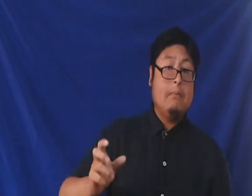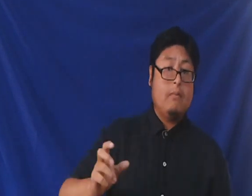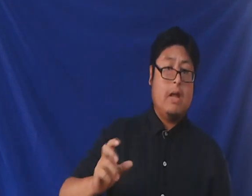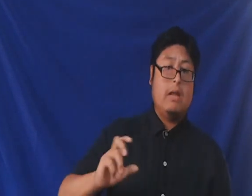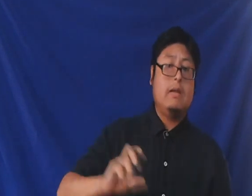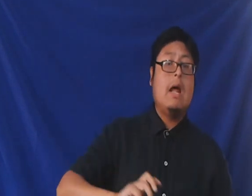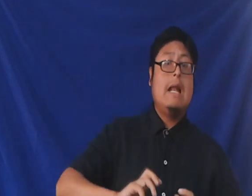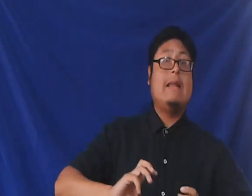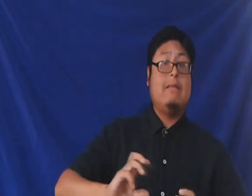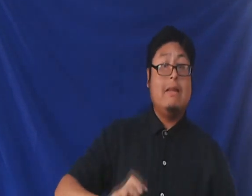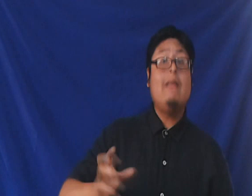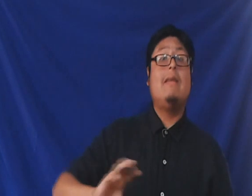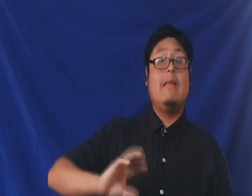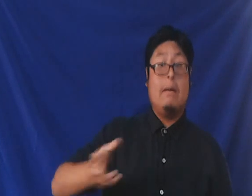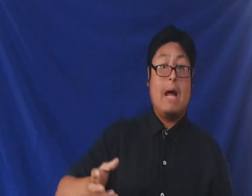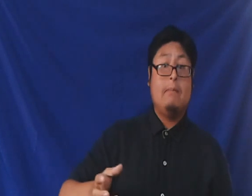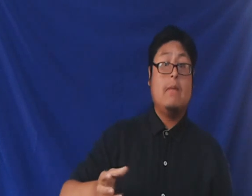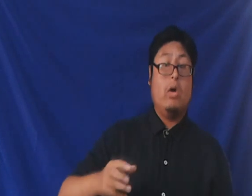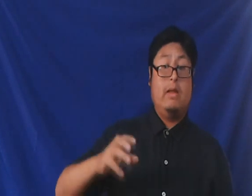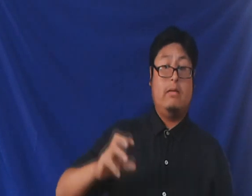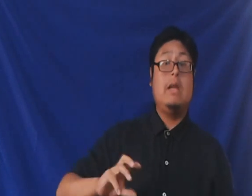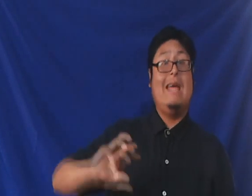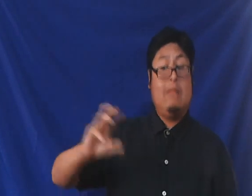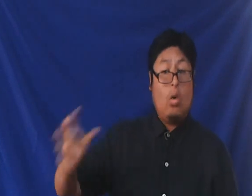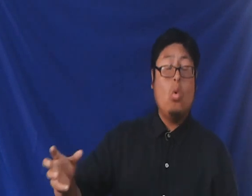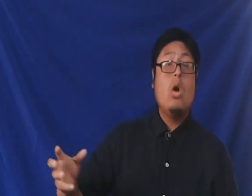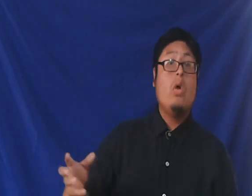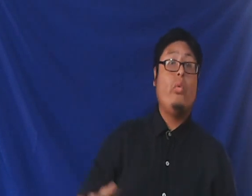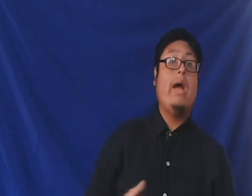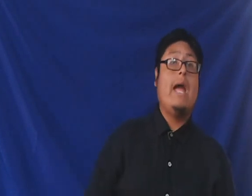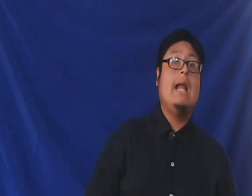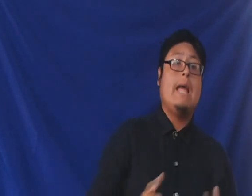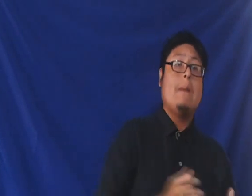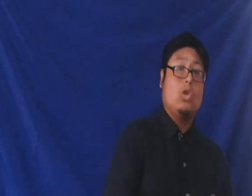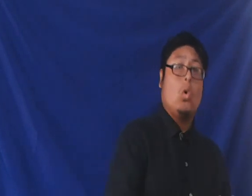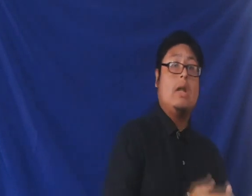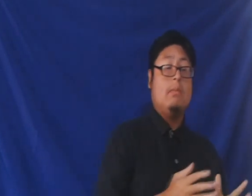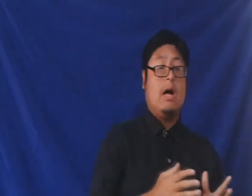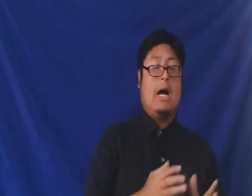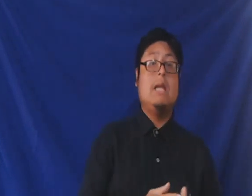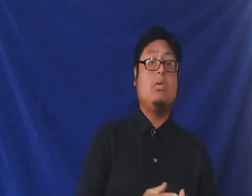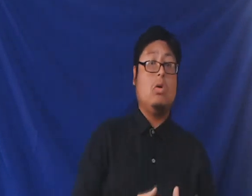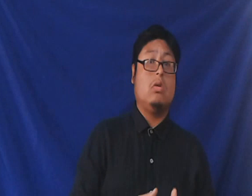es decir, la descendencia de Abraham es decir, Esaú fue el que mató a Nimrod.